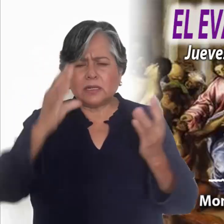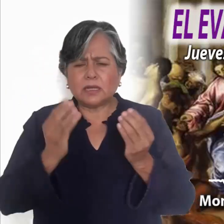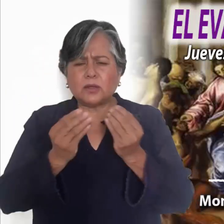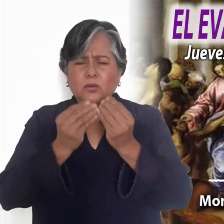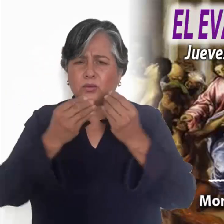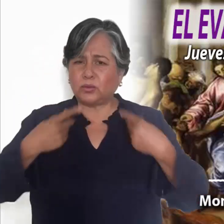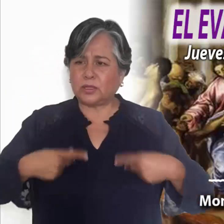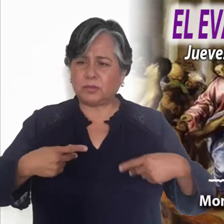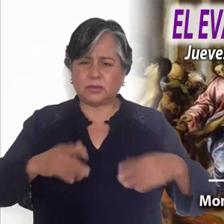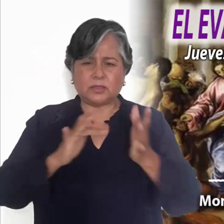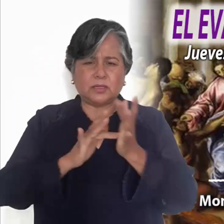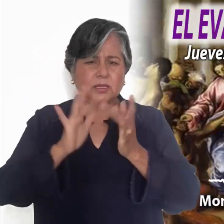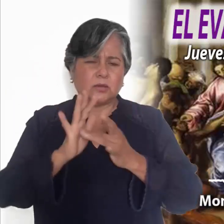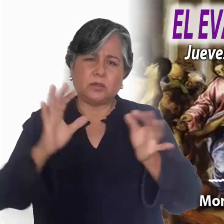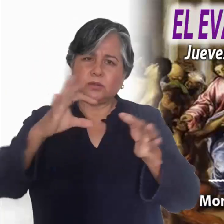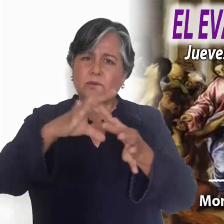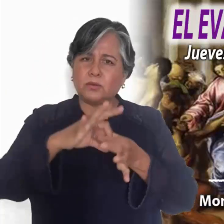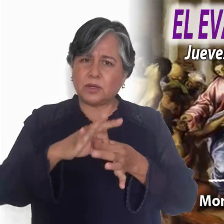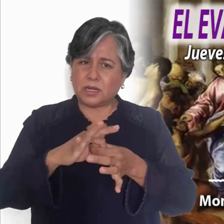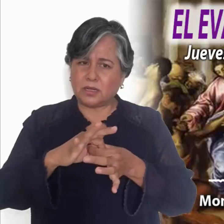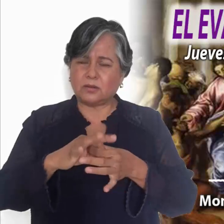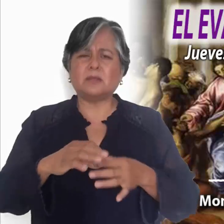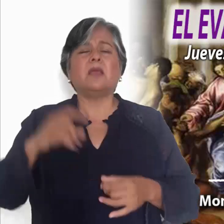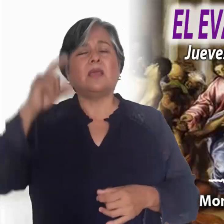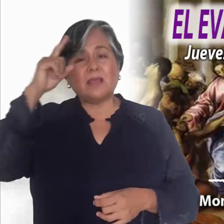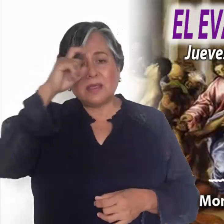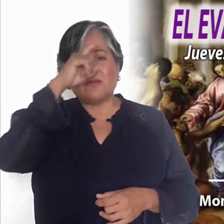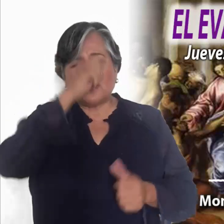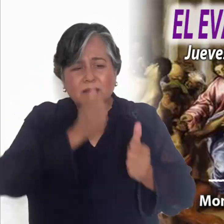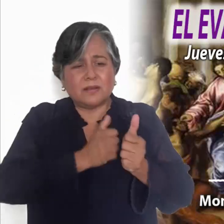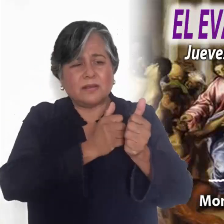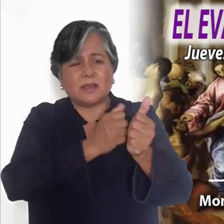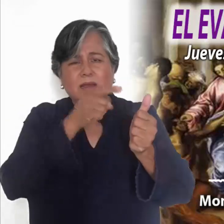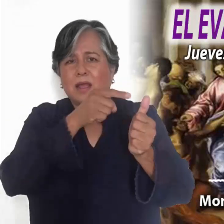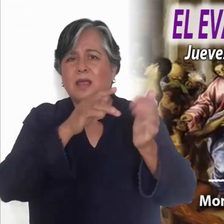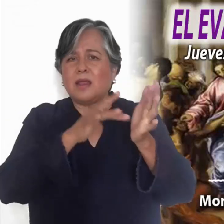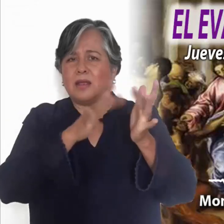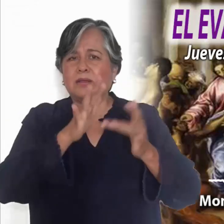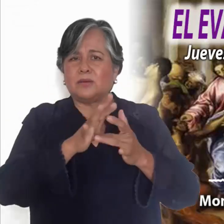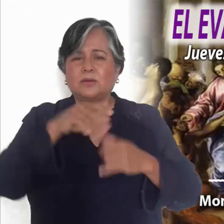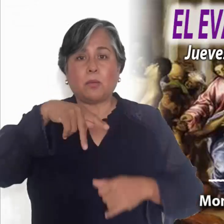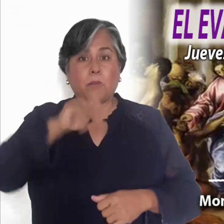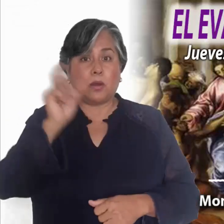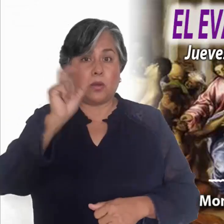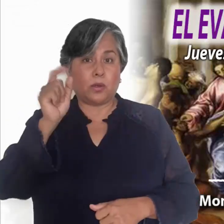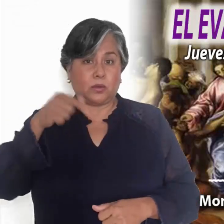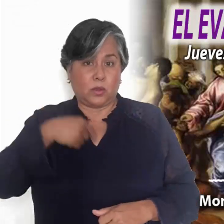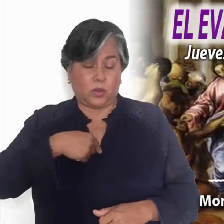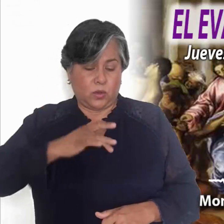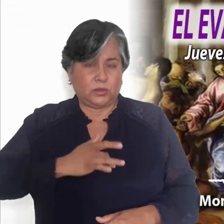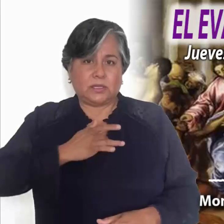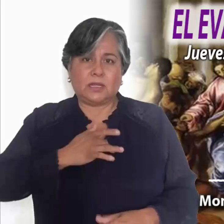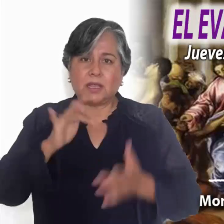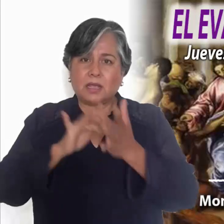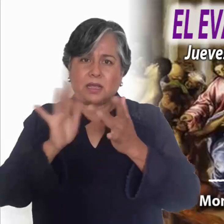Cristo nos enseña. No es fácil seguirlo, pero cuando estemos decididos, debemos